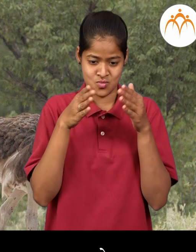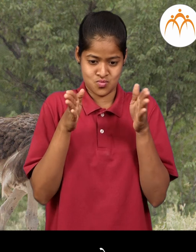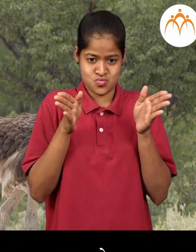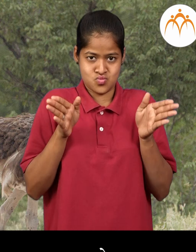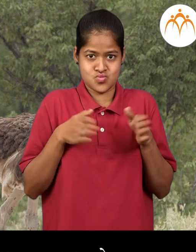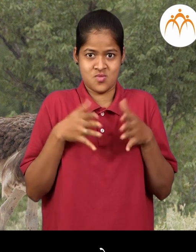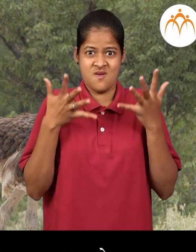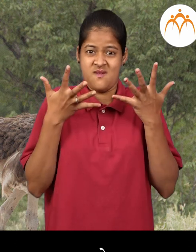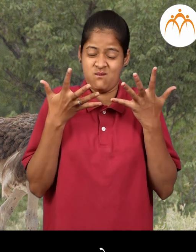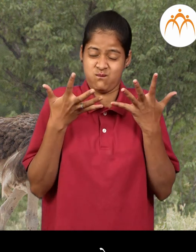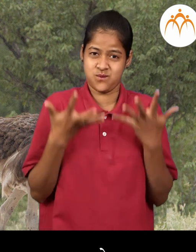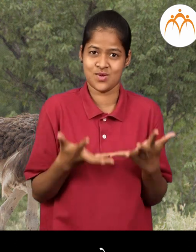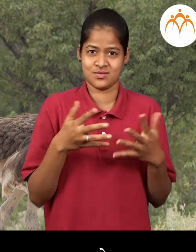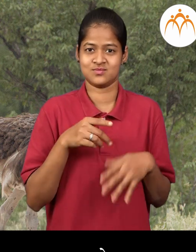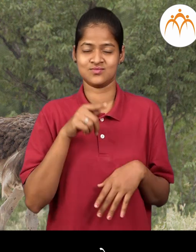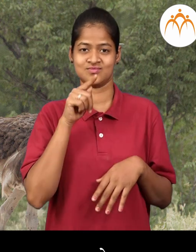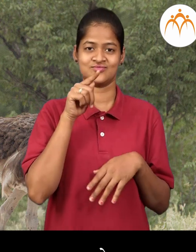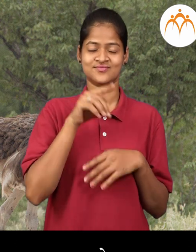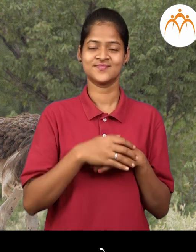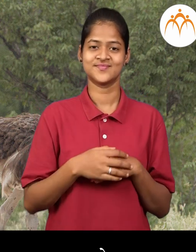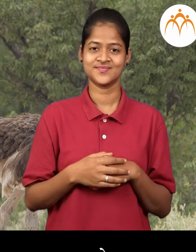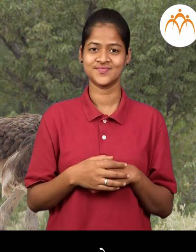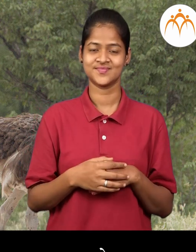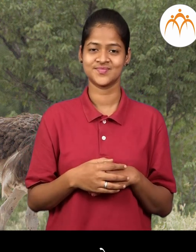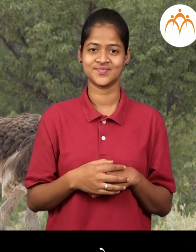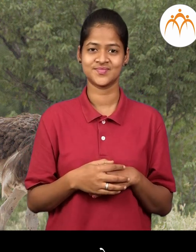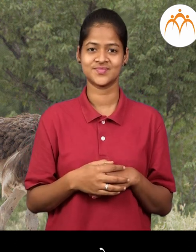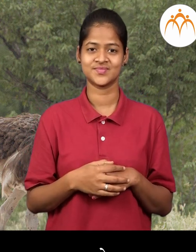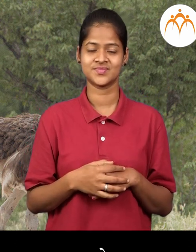आकाराने मोठे आणी वजंदार